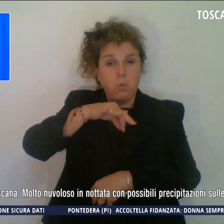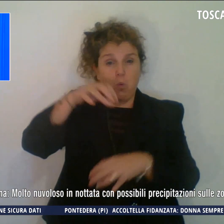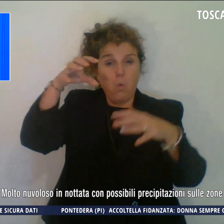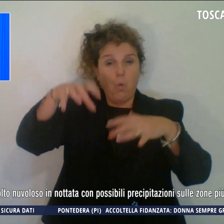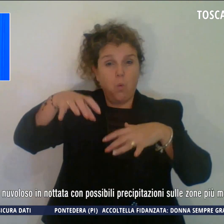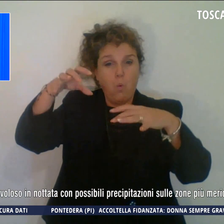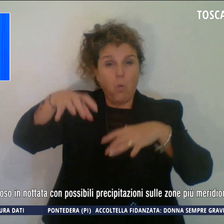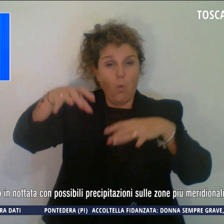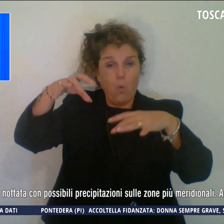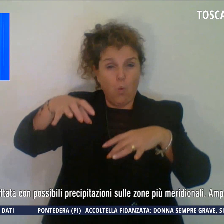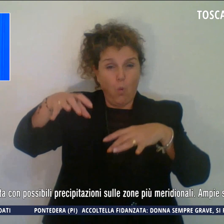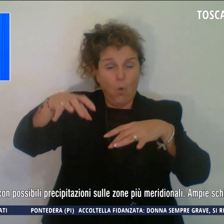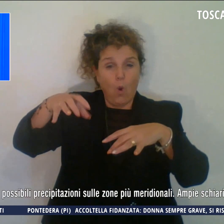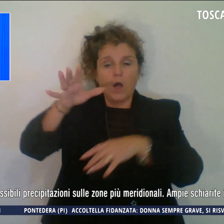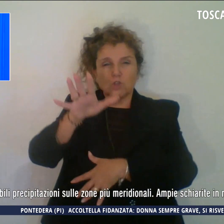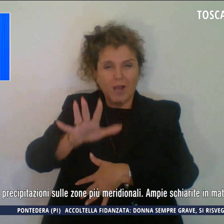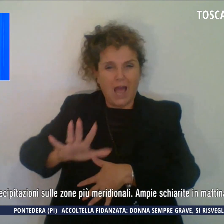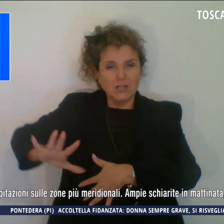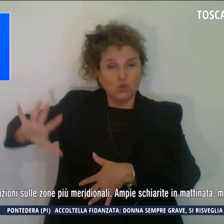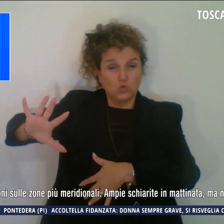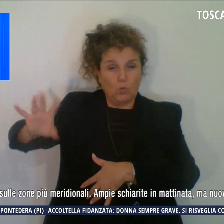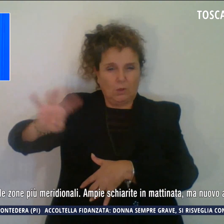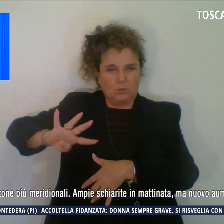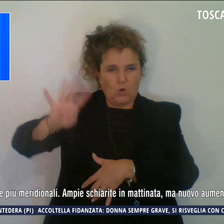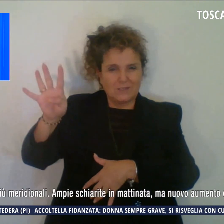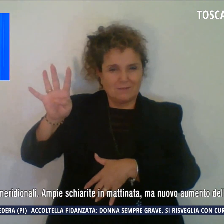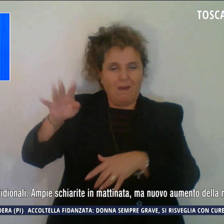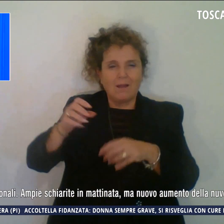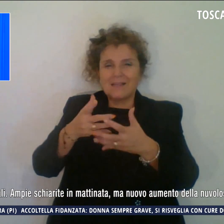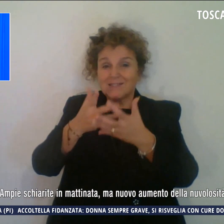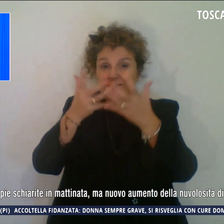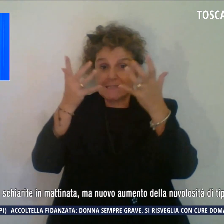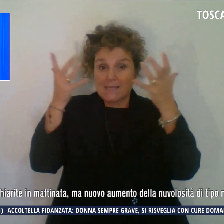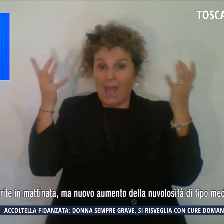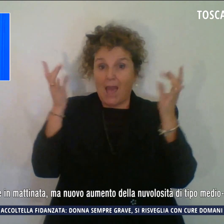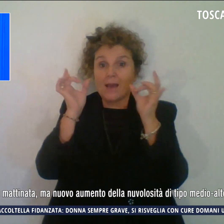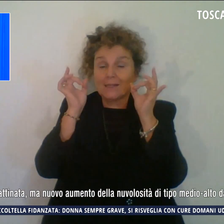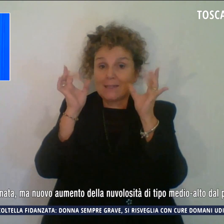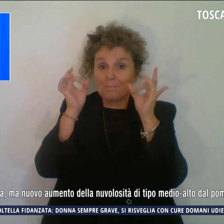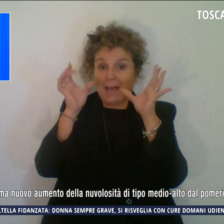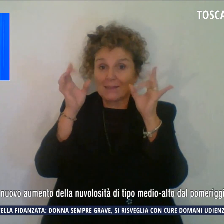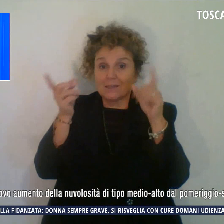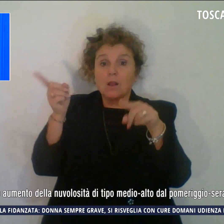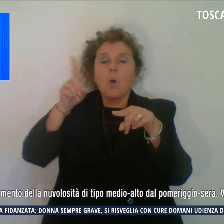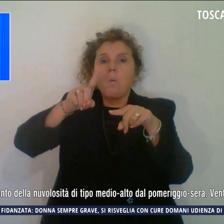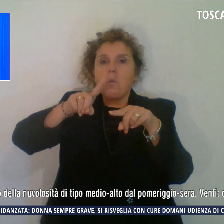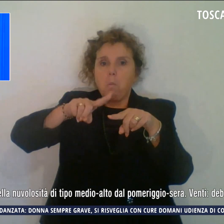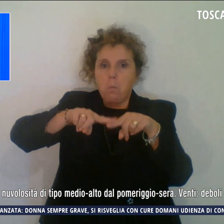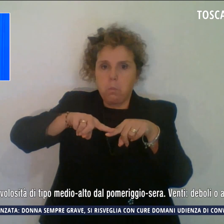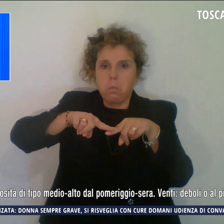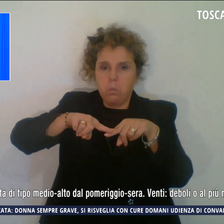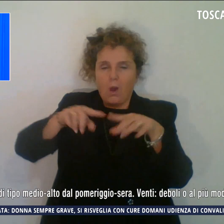sulle zone più a sud della Toscana. Ampie schiarite in mattinata, ma di nuovo poi aumenterà la